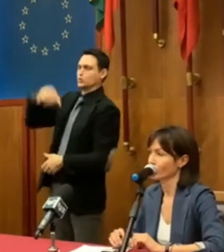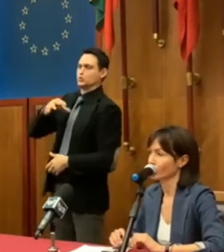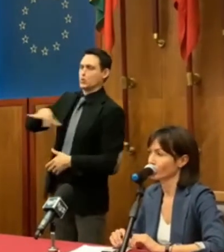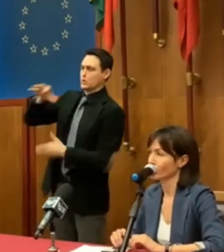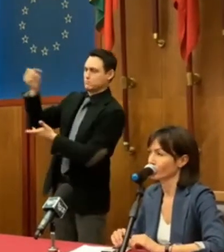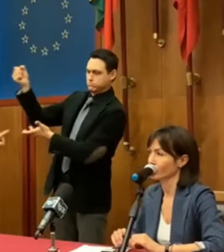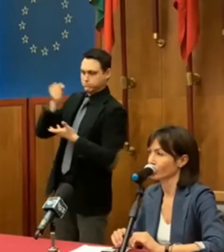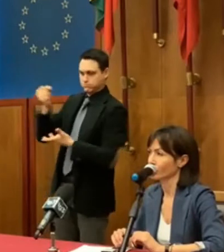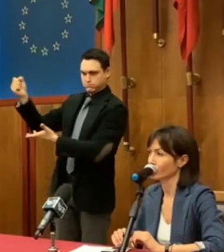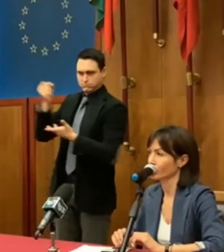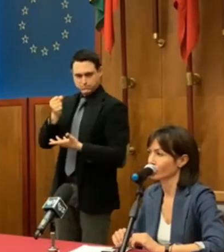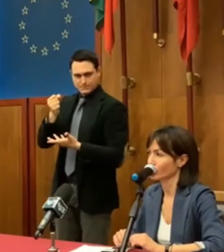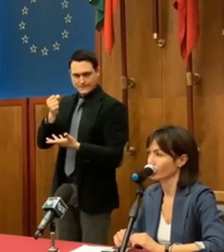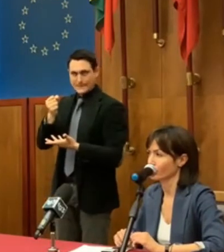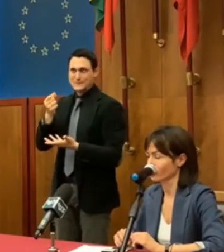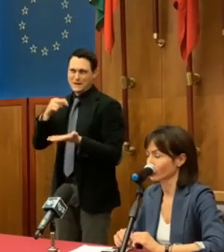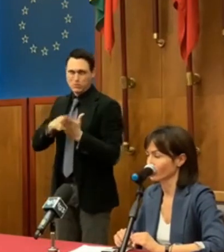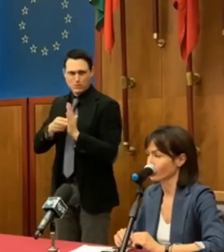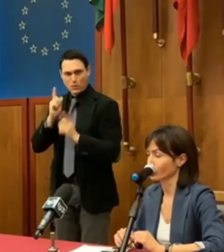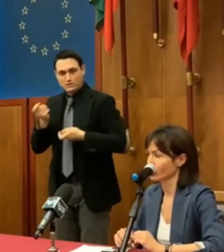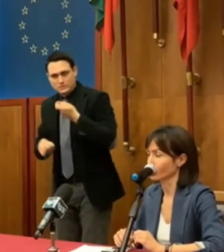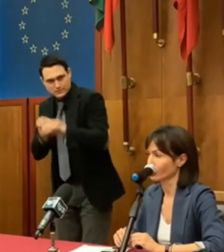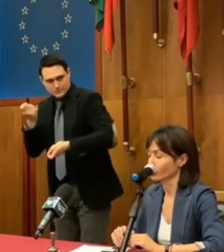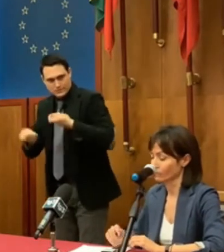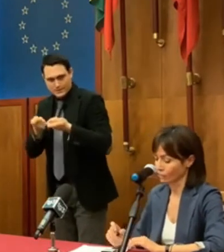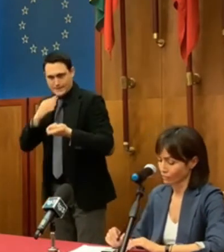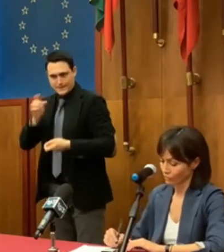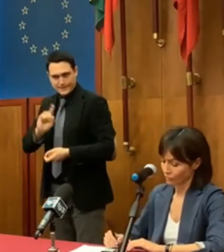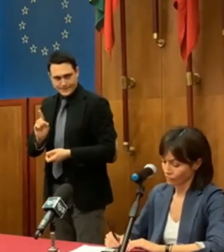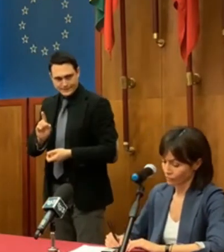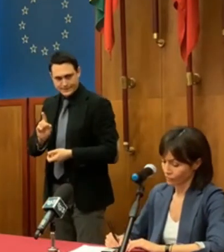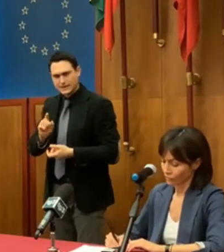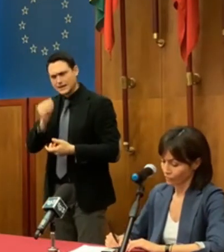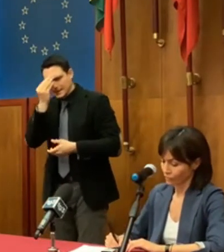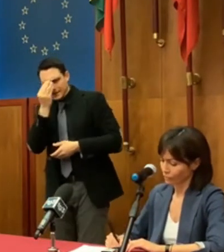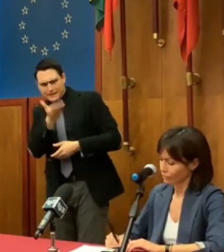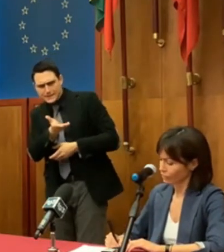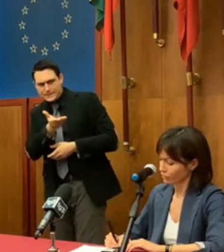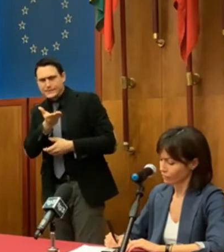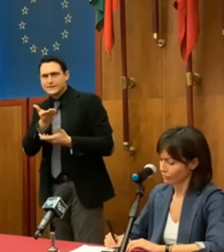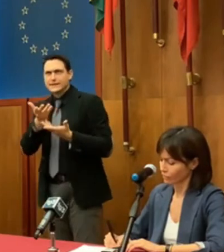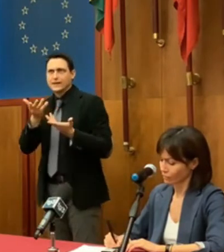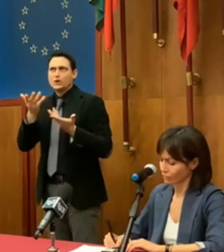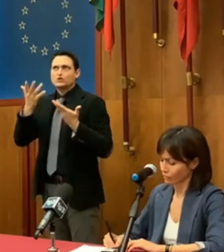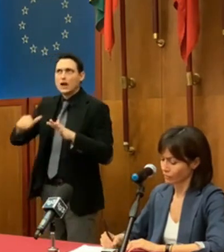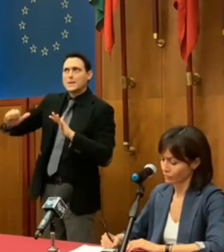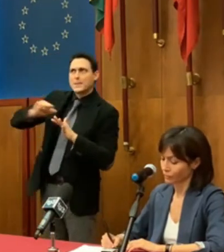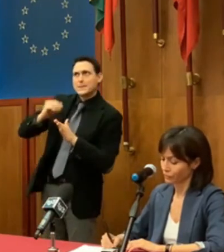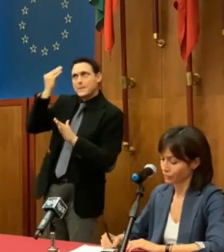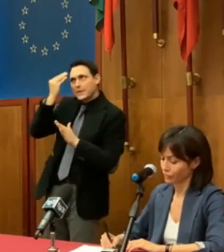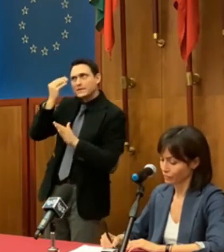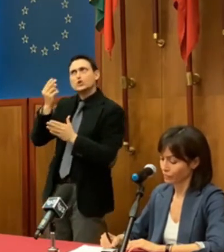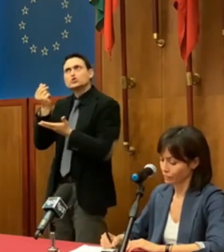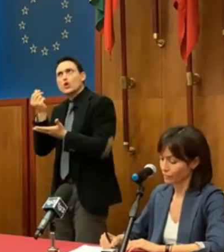qui il problema è sempre stato la spesa di questi fondi. Se da questo punto di vista come si sta ragionando a livello centrale.